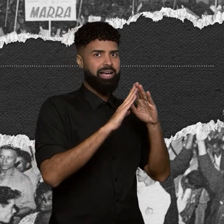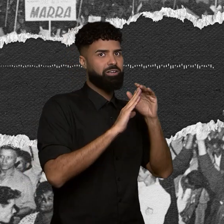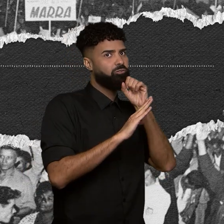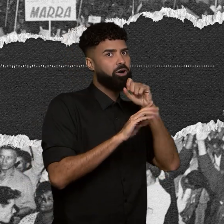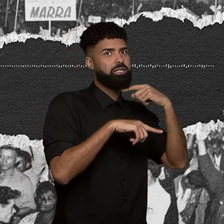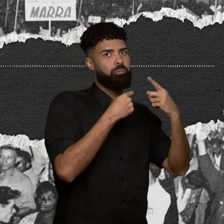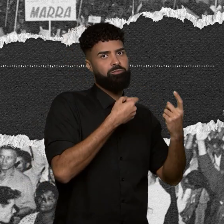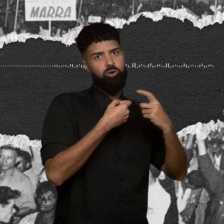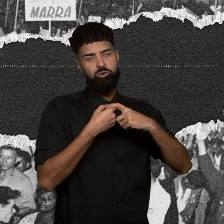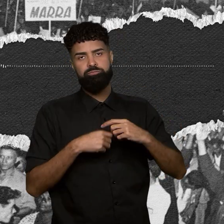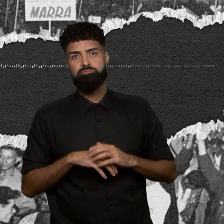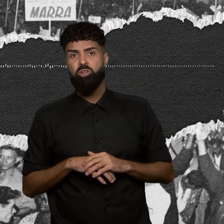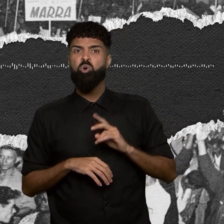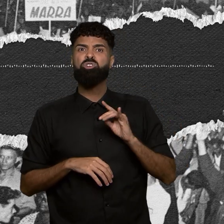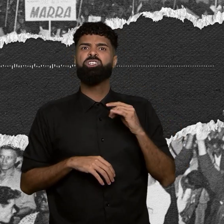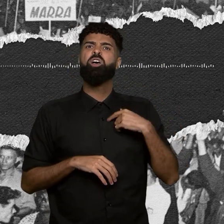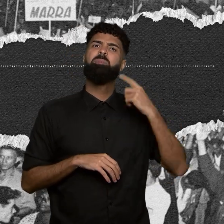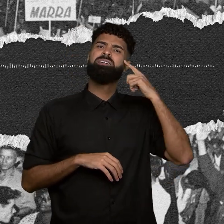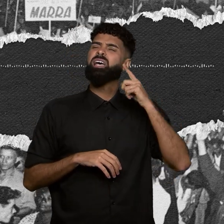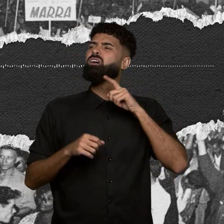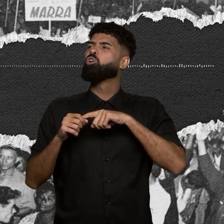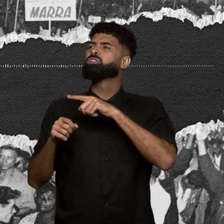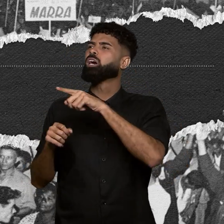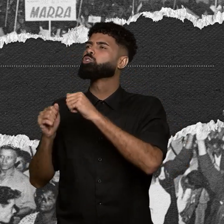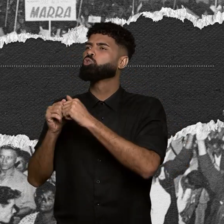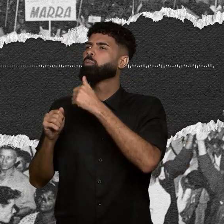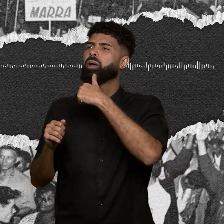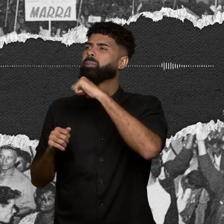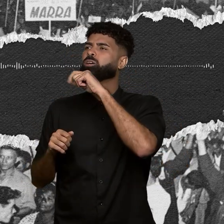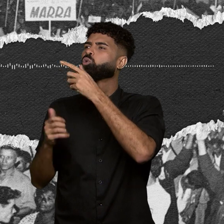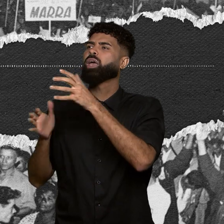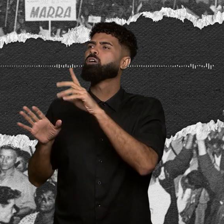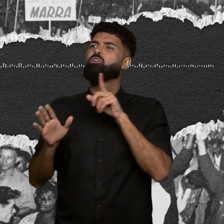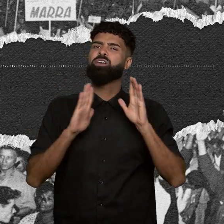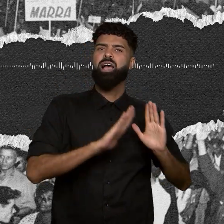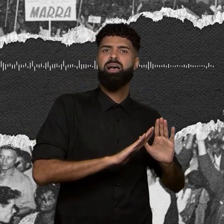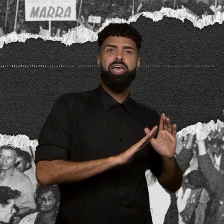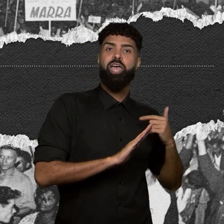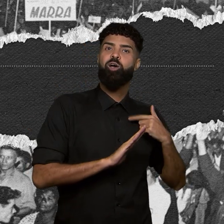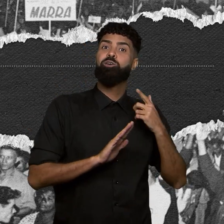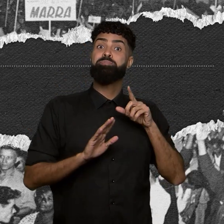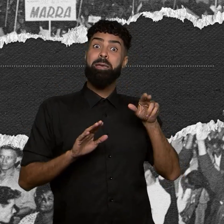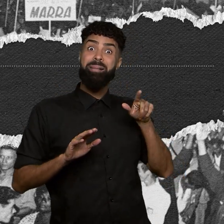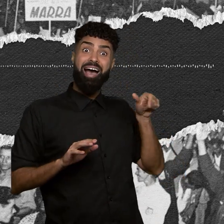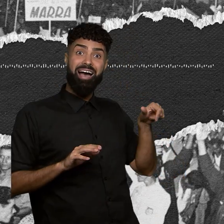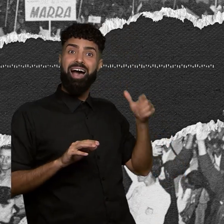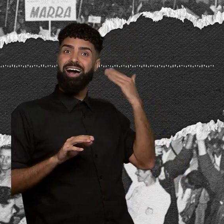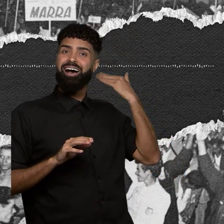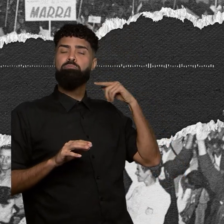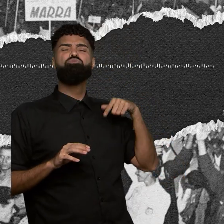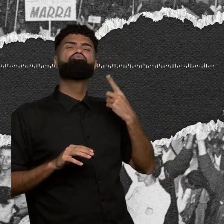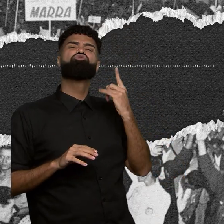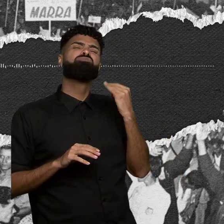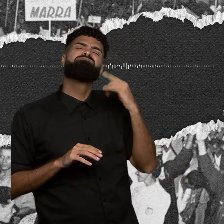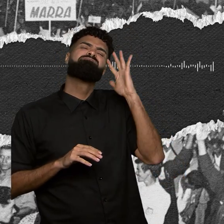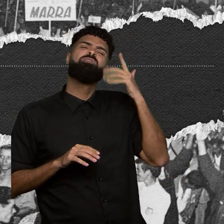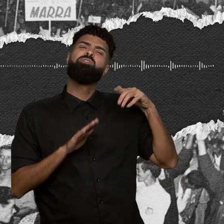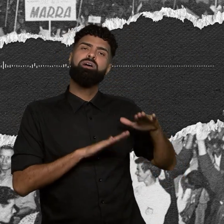Nesse dia eu cismei que eu queria dormir na casa da minha avó e eu acabei ficando por lá. e a minha mãe voltou para casa